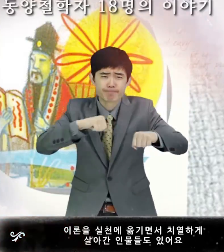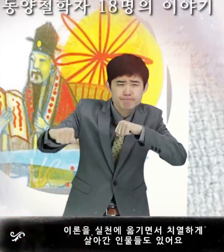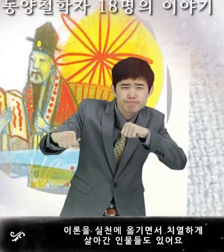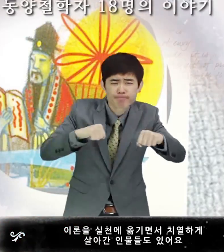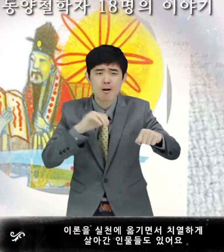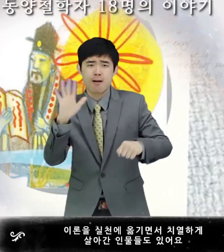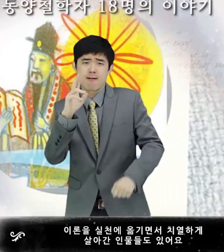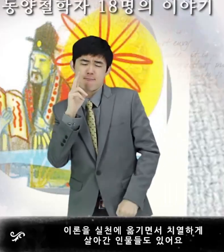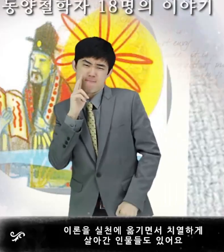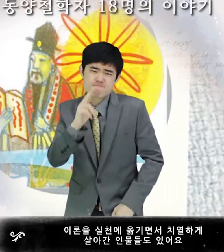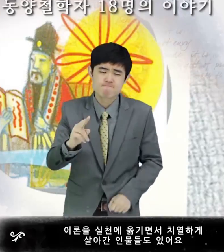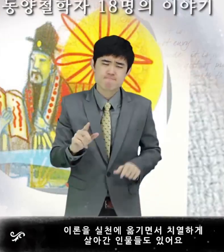살아간 인물들도 있어요.